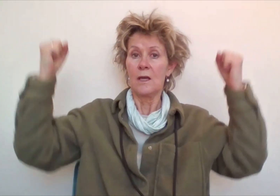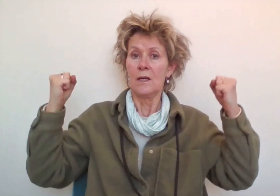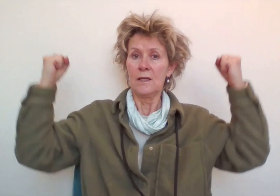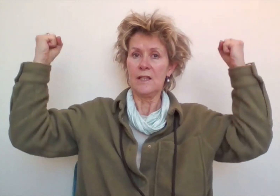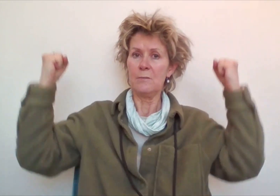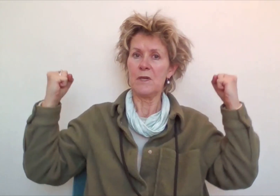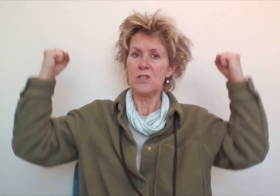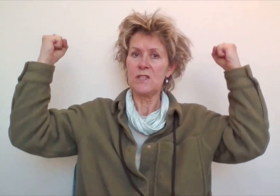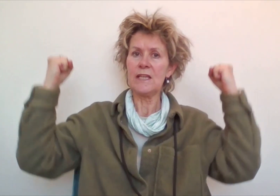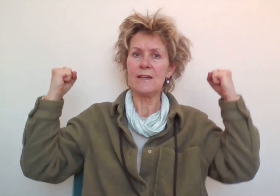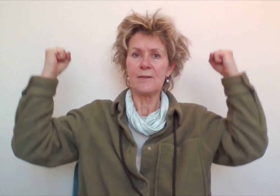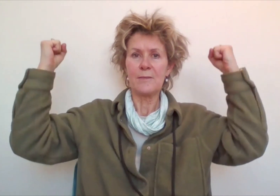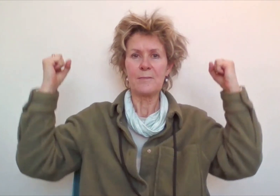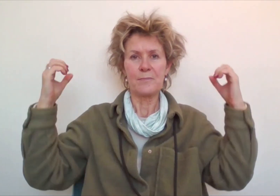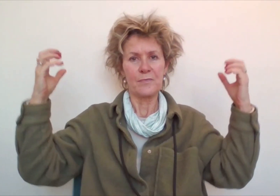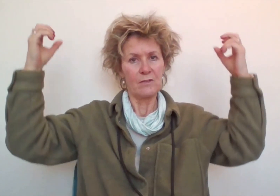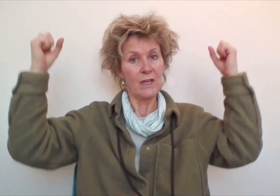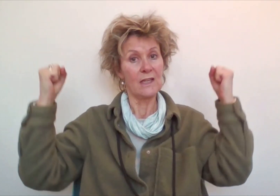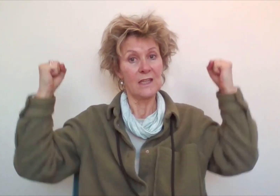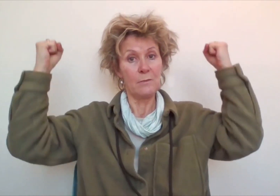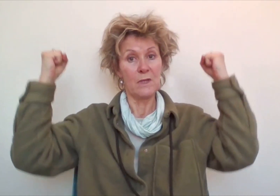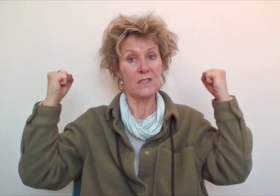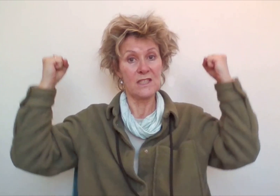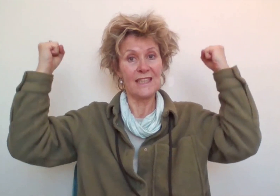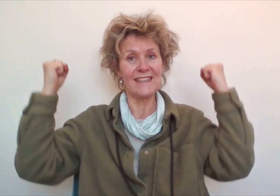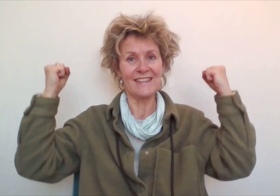Gymnastieken. We gaan gymnastieken.